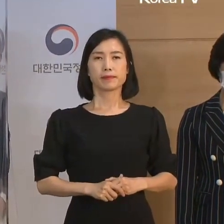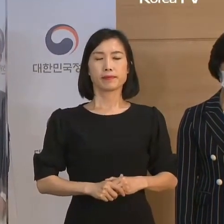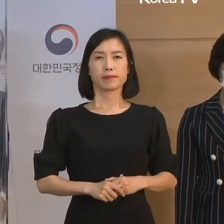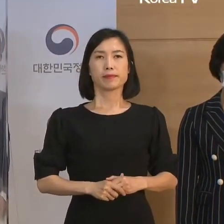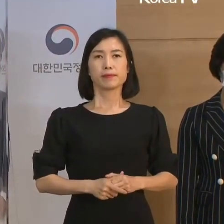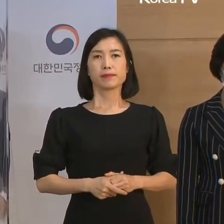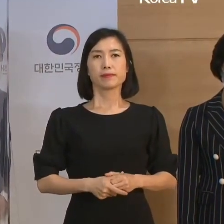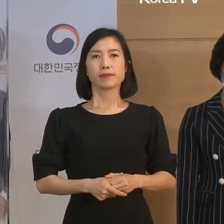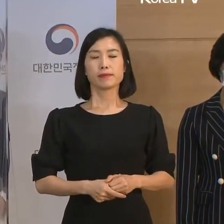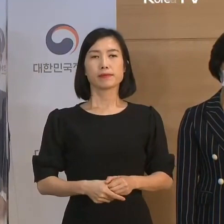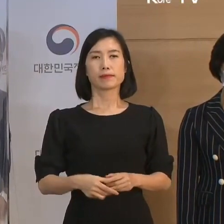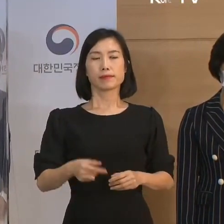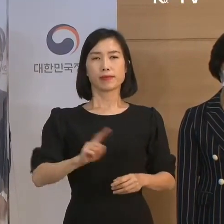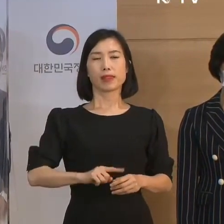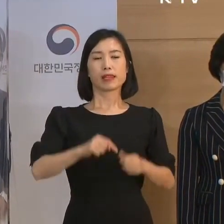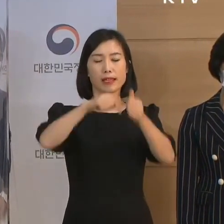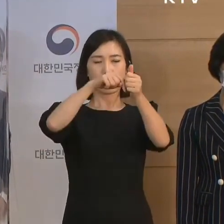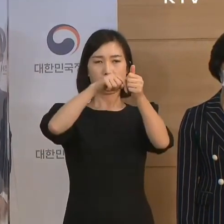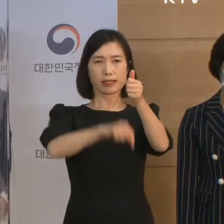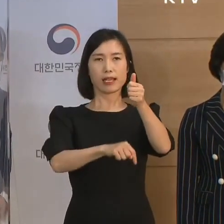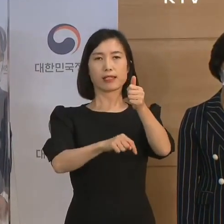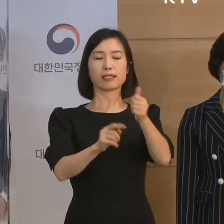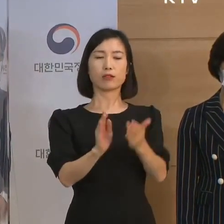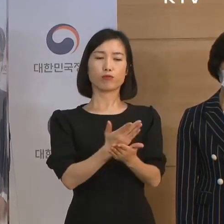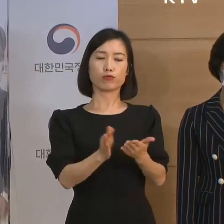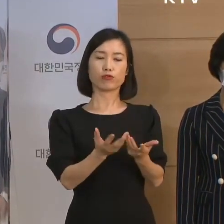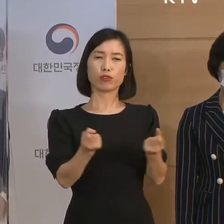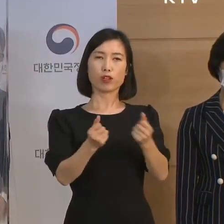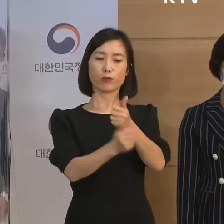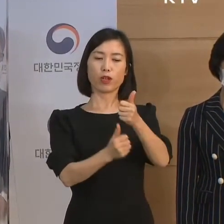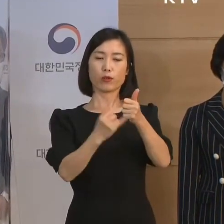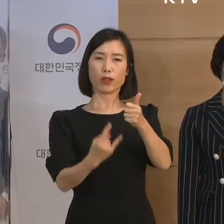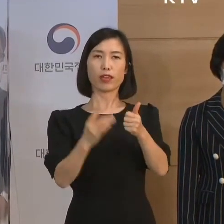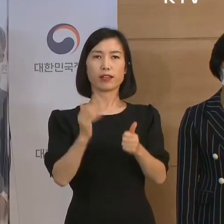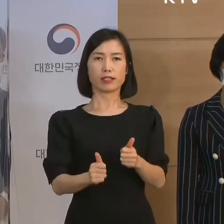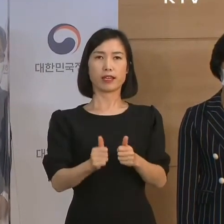다음, 자치분권위원회 위원장이 발표하겠습니다.